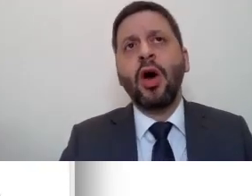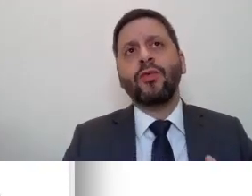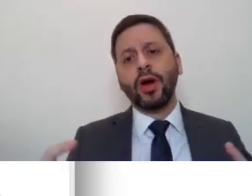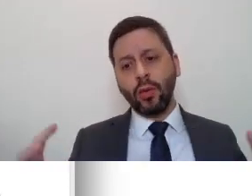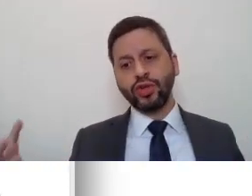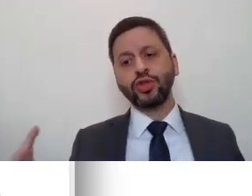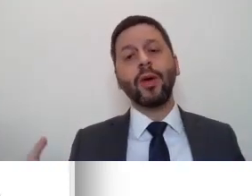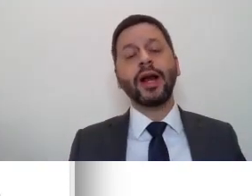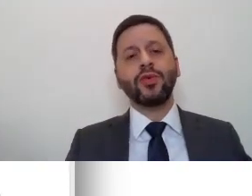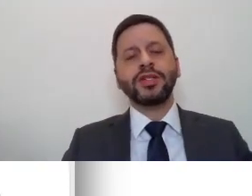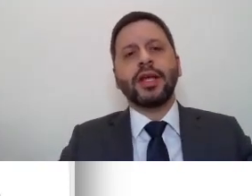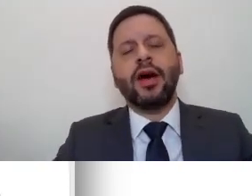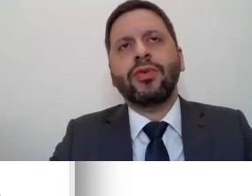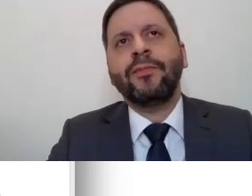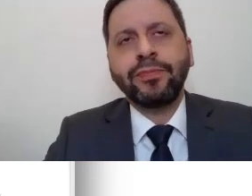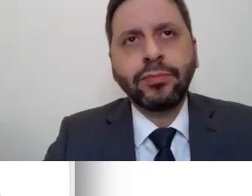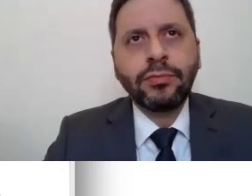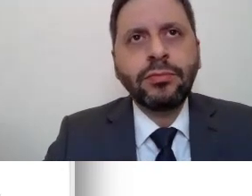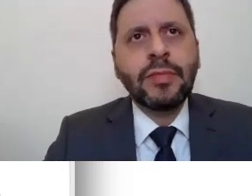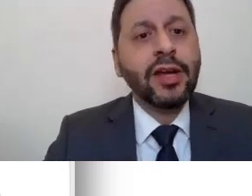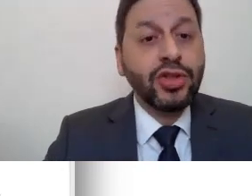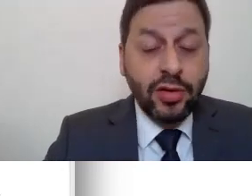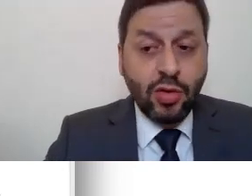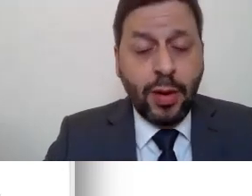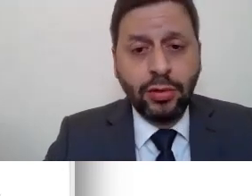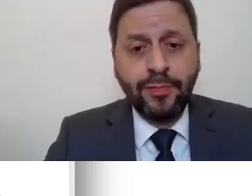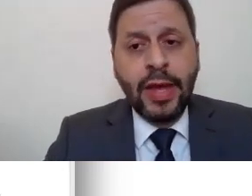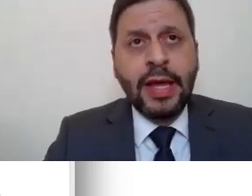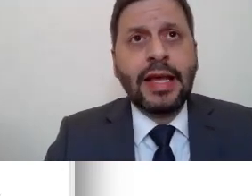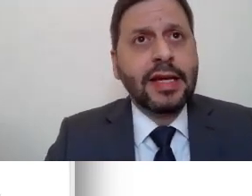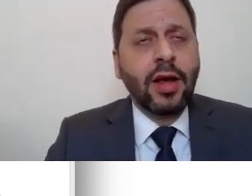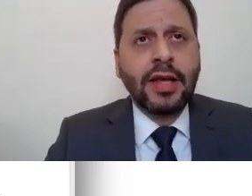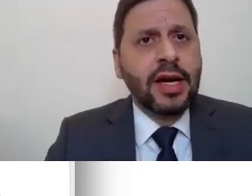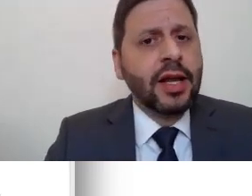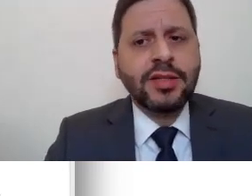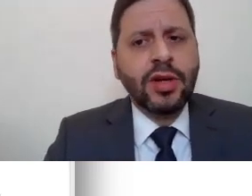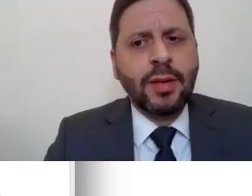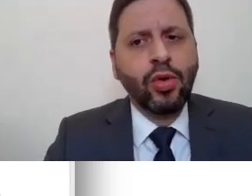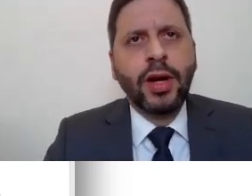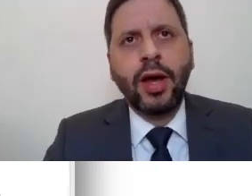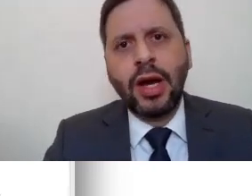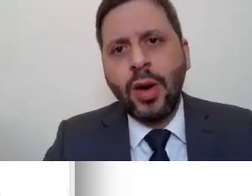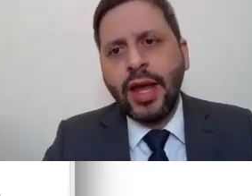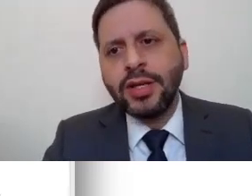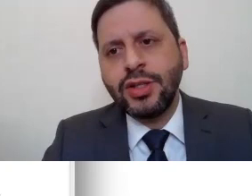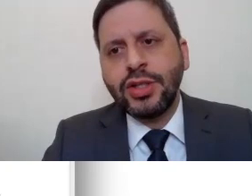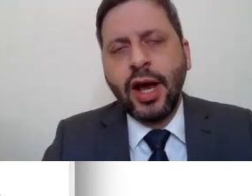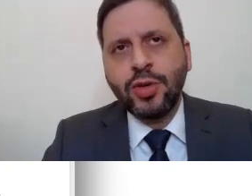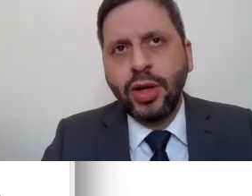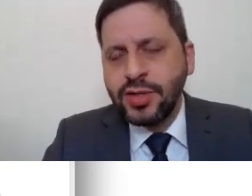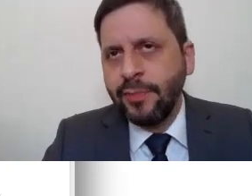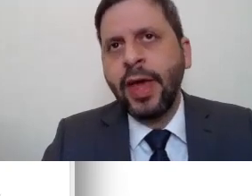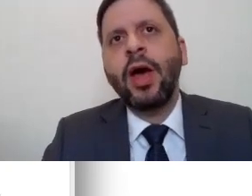informações, foi constituído uma grande força-tarefa aqui no estado de São Paulo, na Secretaria de Segurança Pública, eu na qualidade